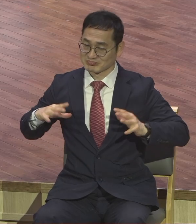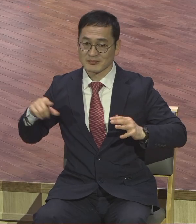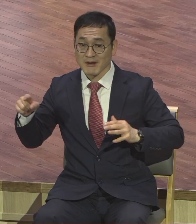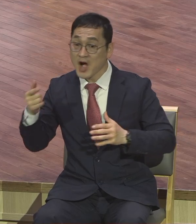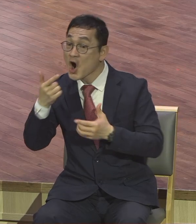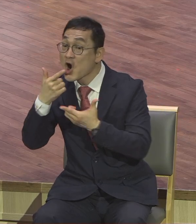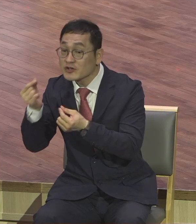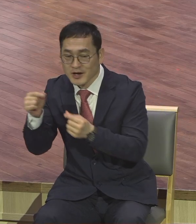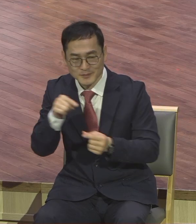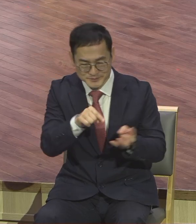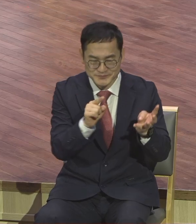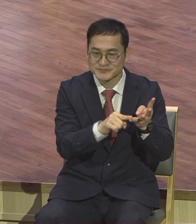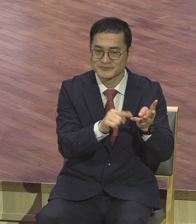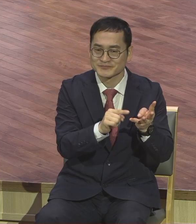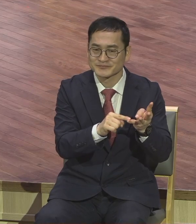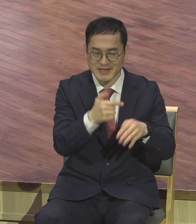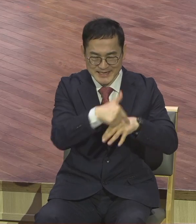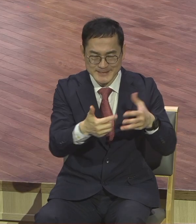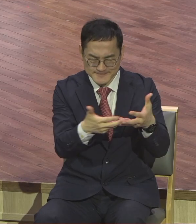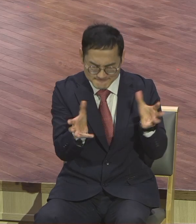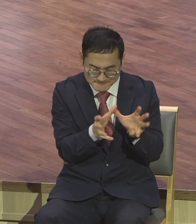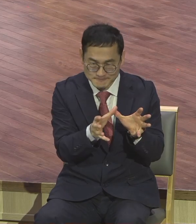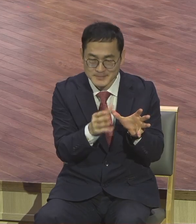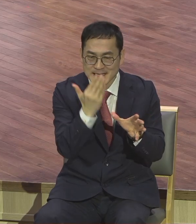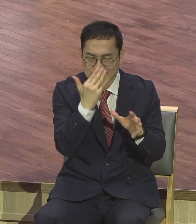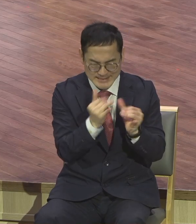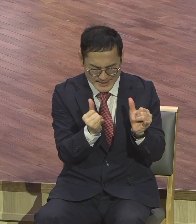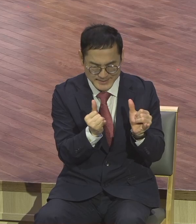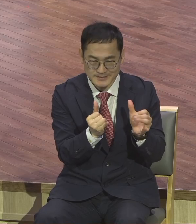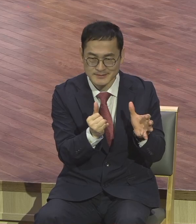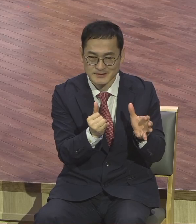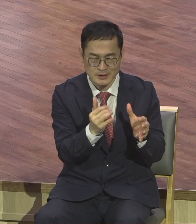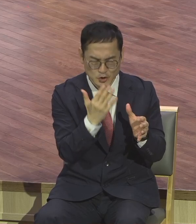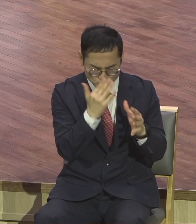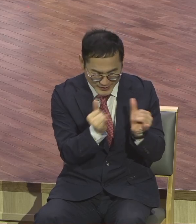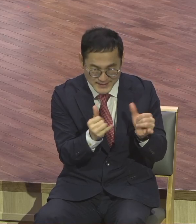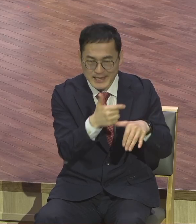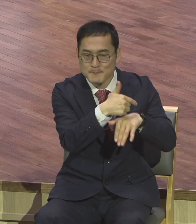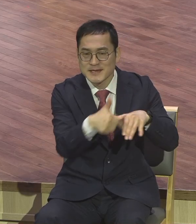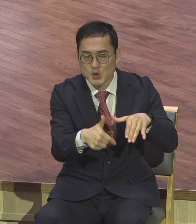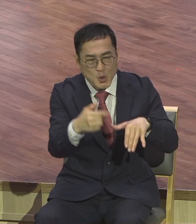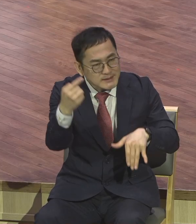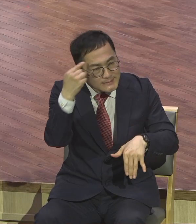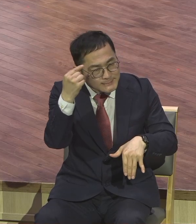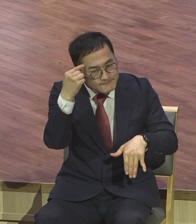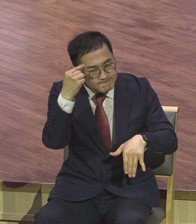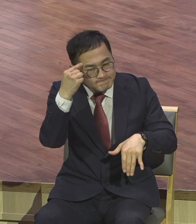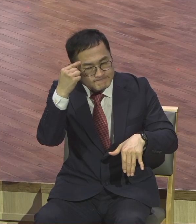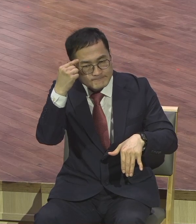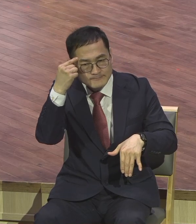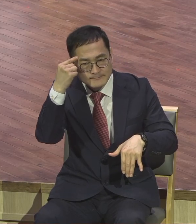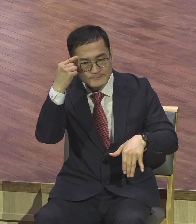되었다는 것은 시몬이 유달리 민족에 대한 경제와 애정이 투출했던 그런